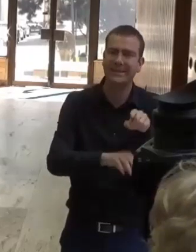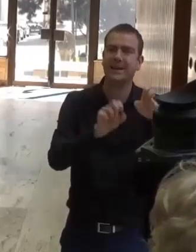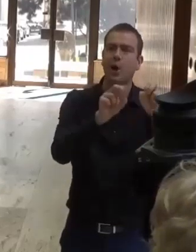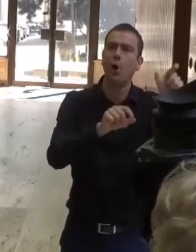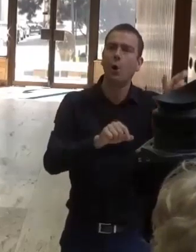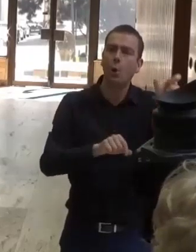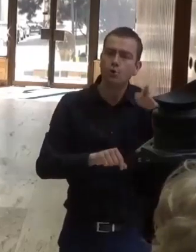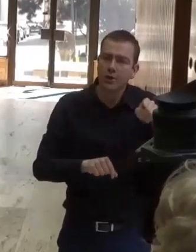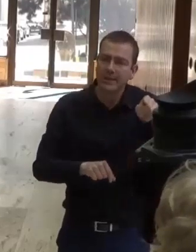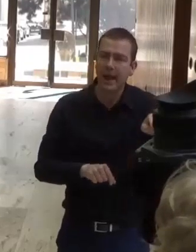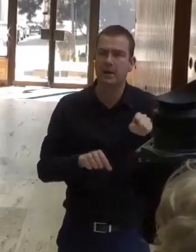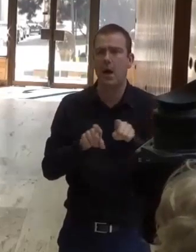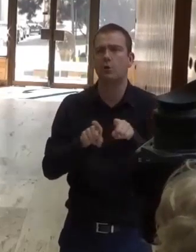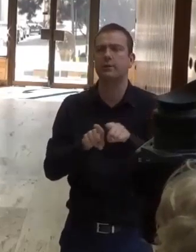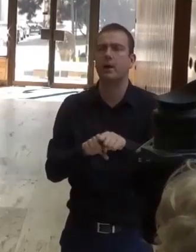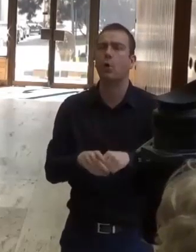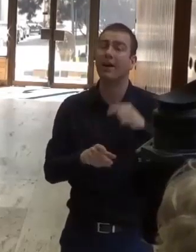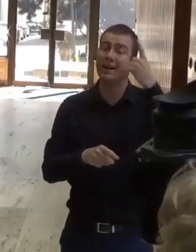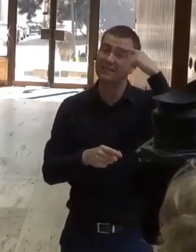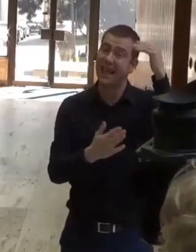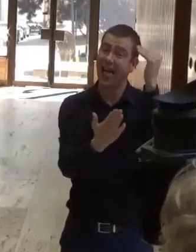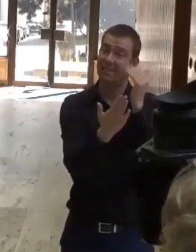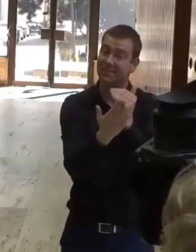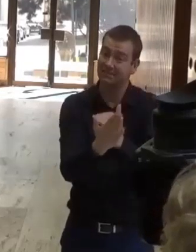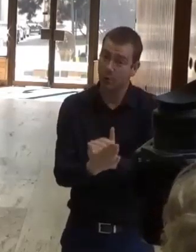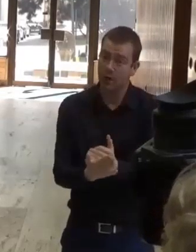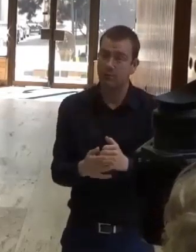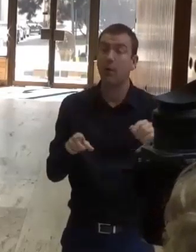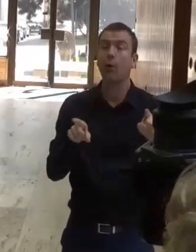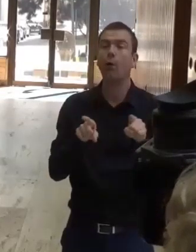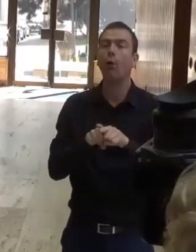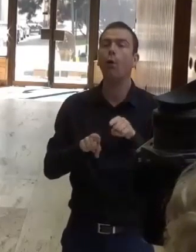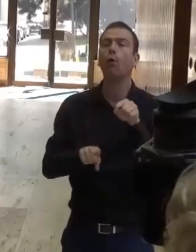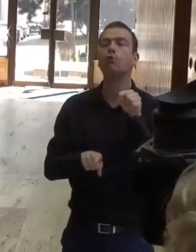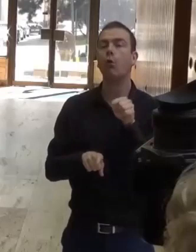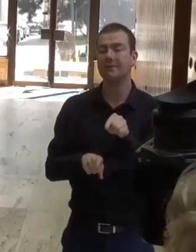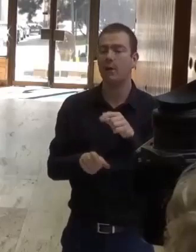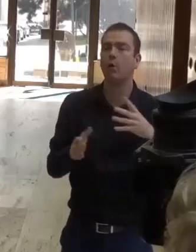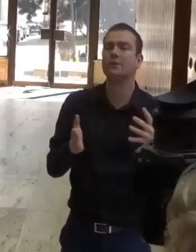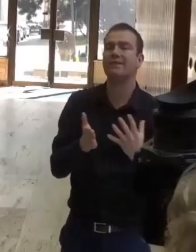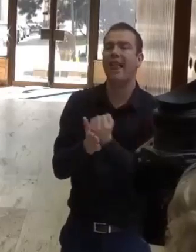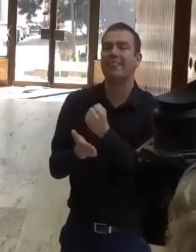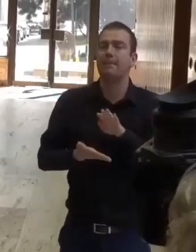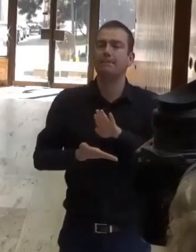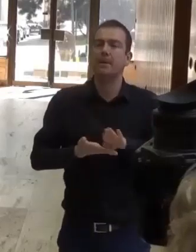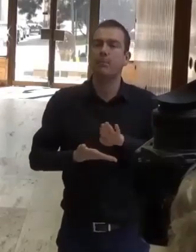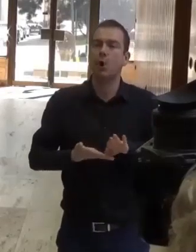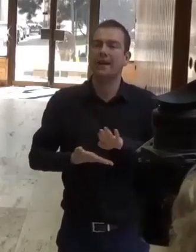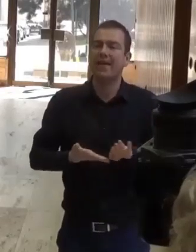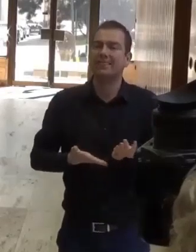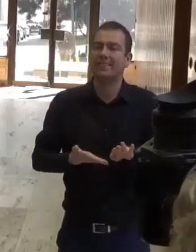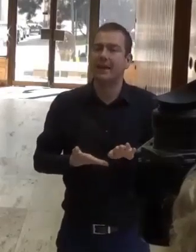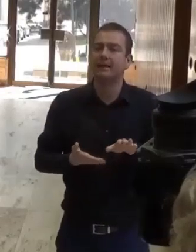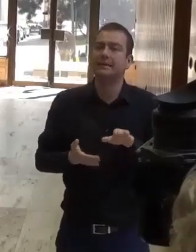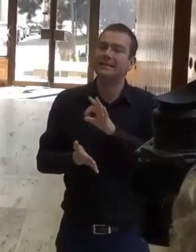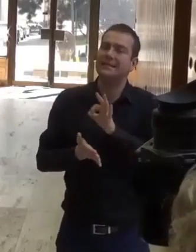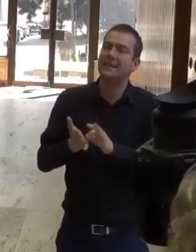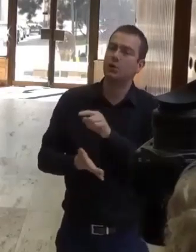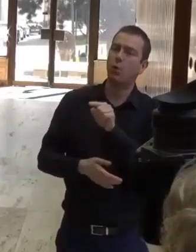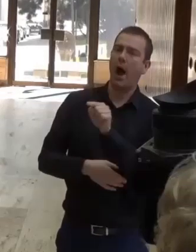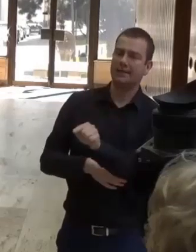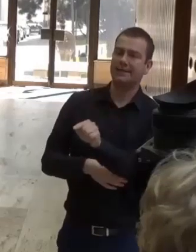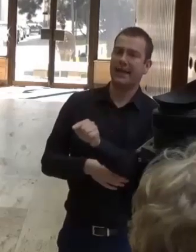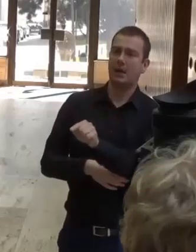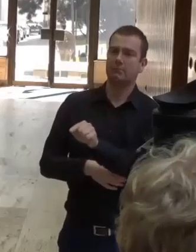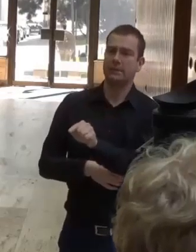treba presmerovať finančné prostriedky na zvládanie mimoriadných udalostí, ktoré pôjdu z rôznych